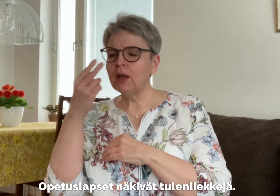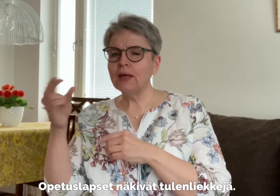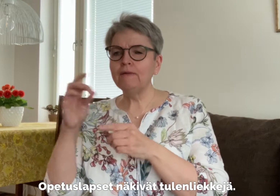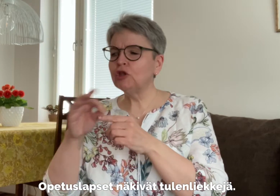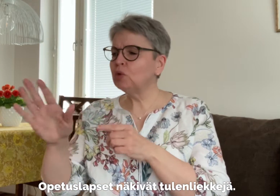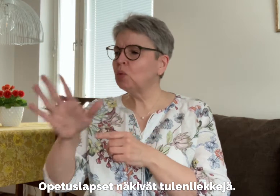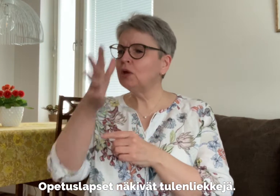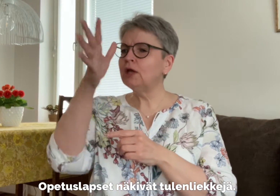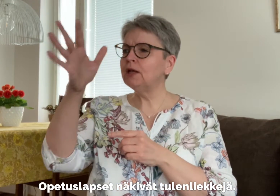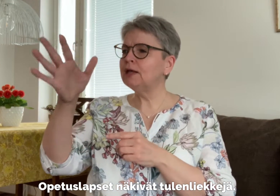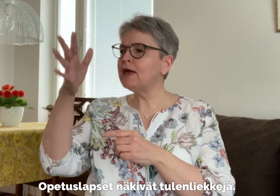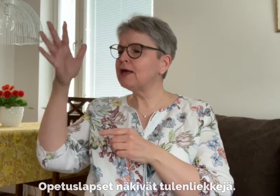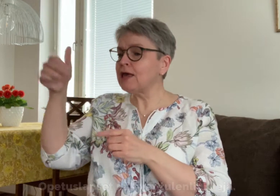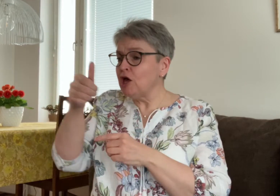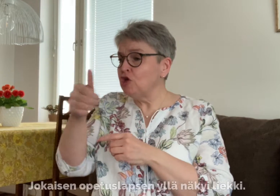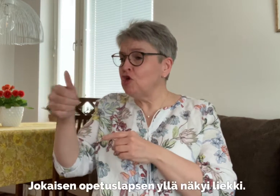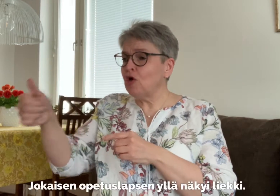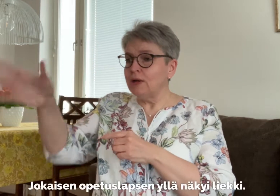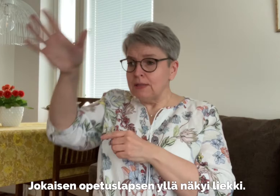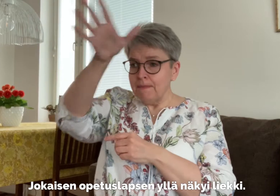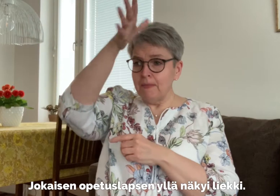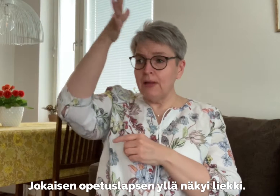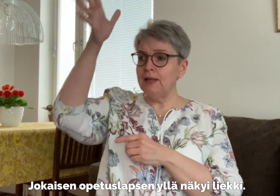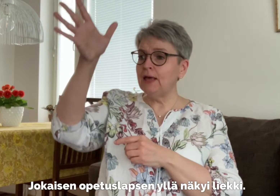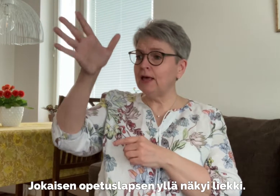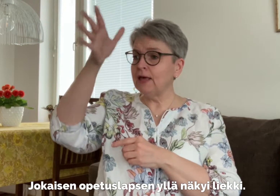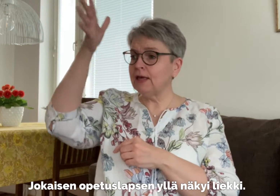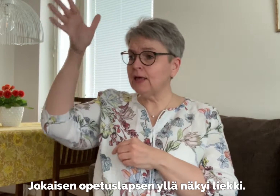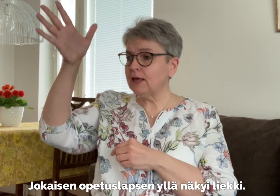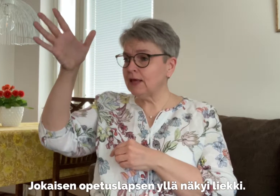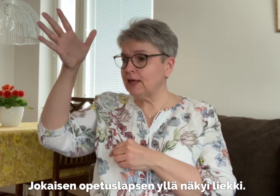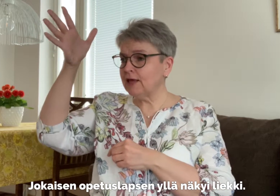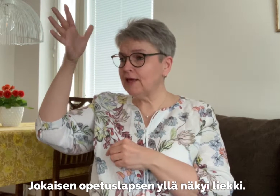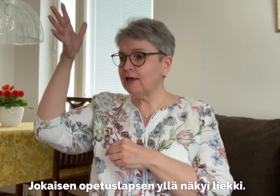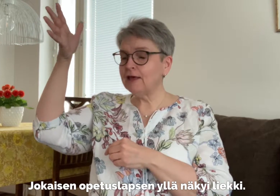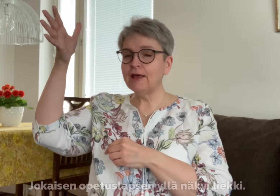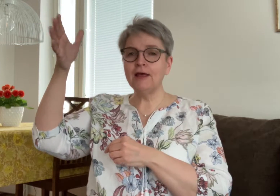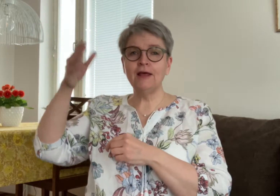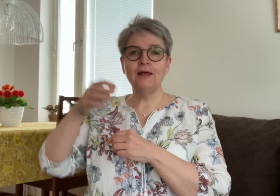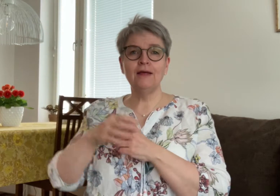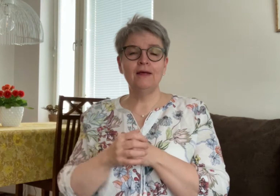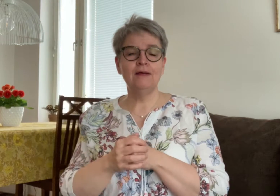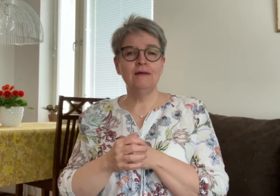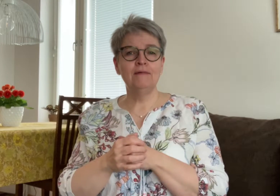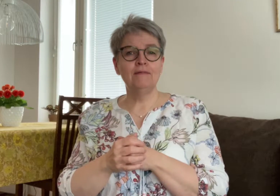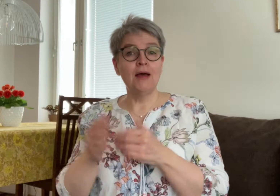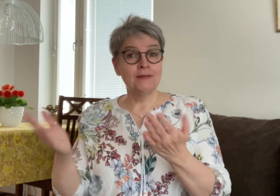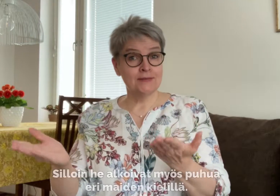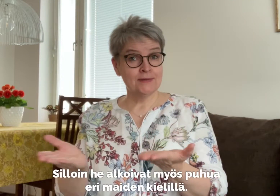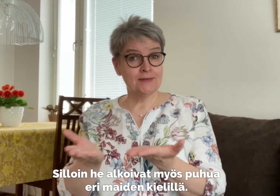Opetuslapset näkivät tulen liekkeä. Jokaisen opetuslapsen yllä näkyi liekki.